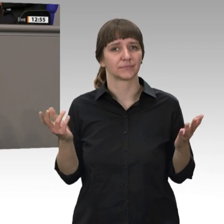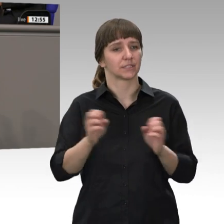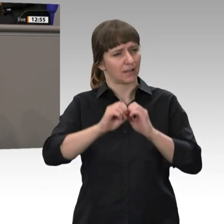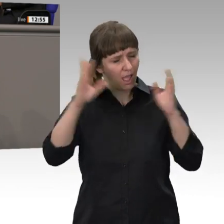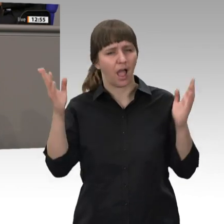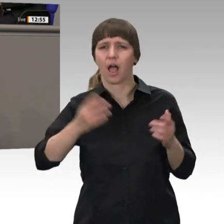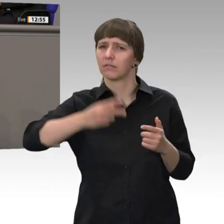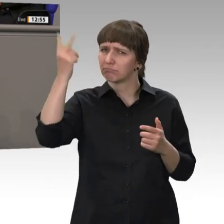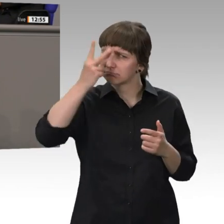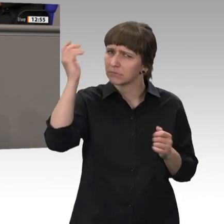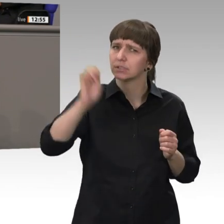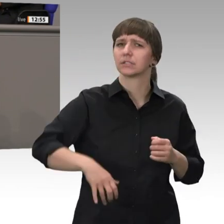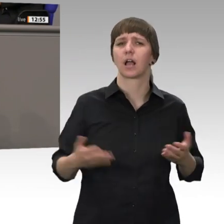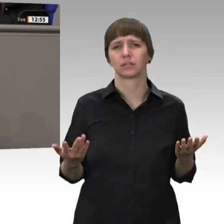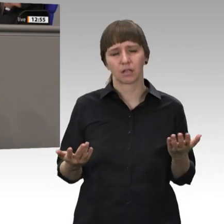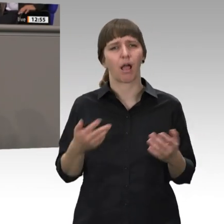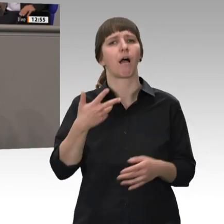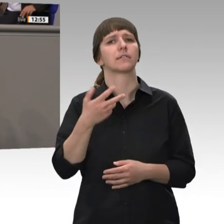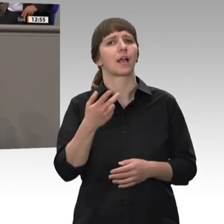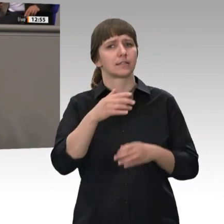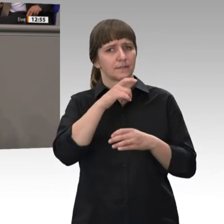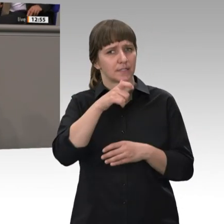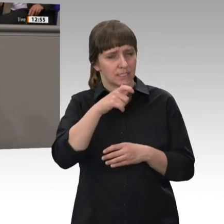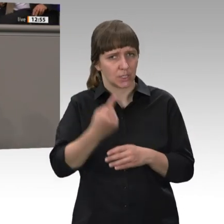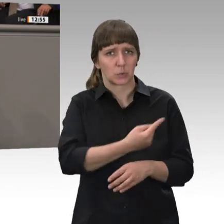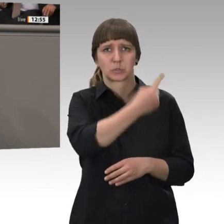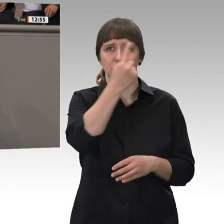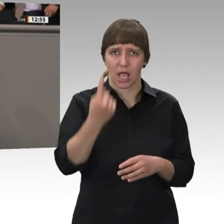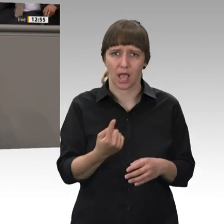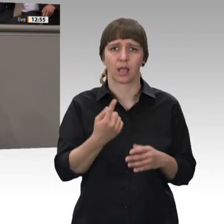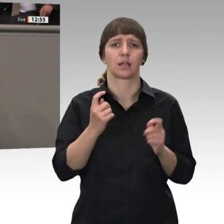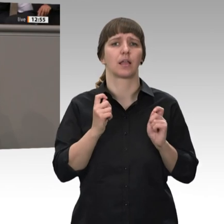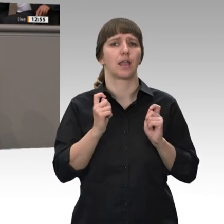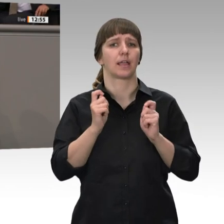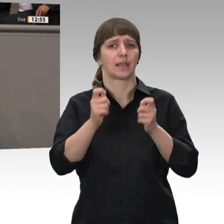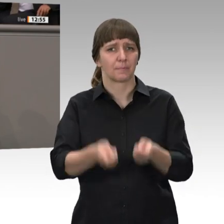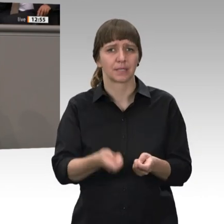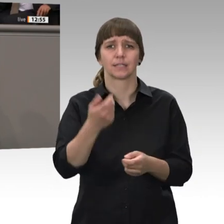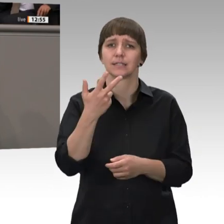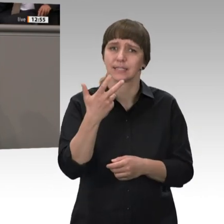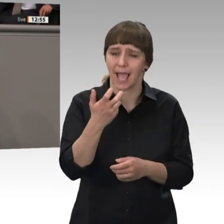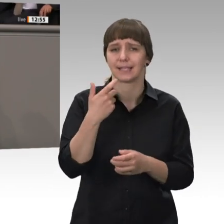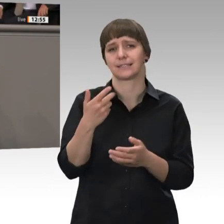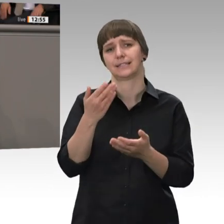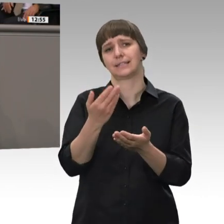30 Versicherungsjahre führen zu 30 Entgeltpunkten, also rund 1 000 Euro.